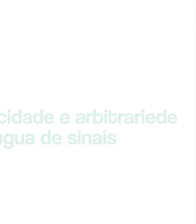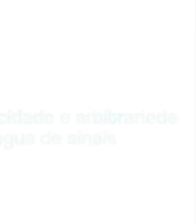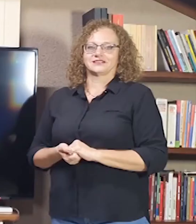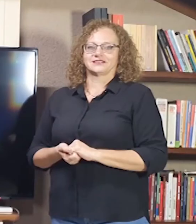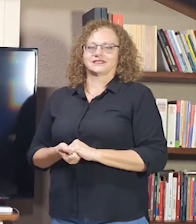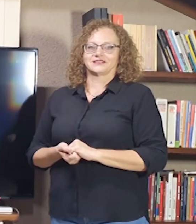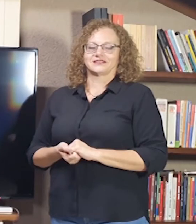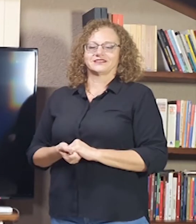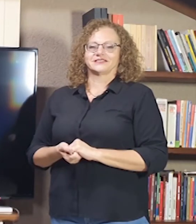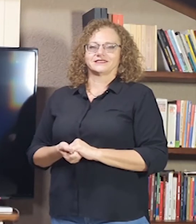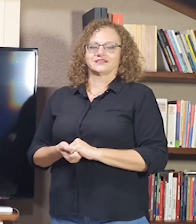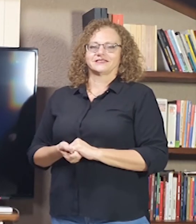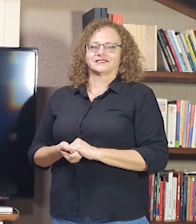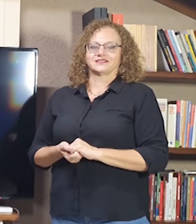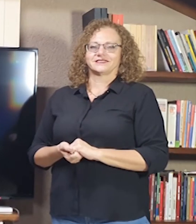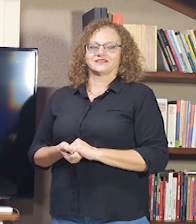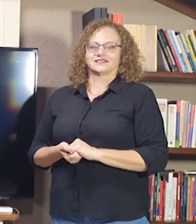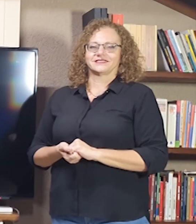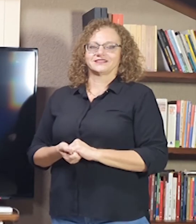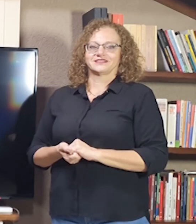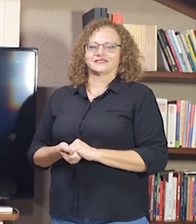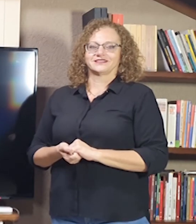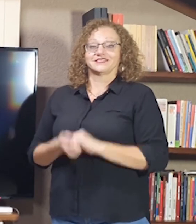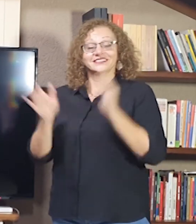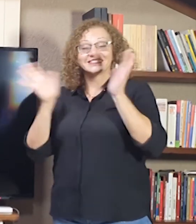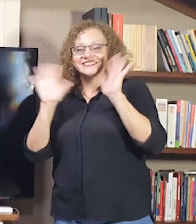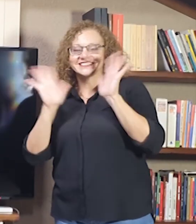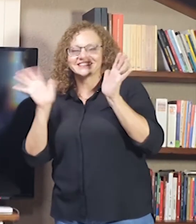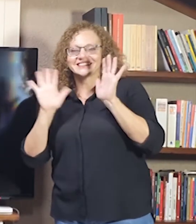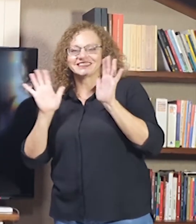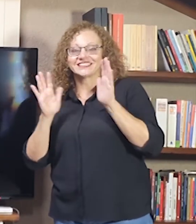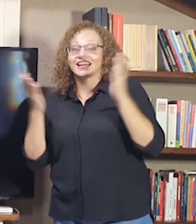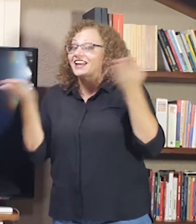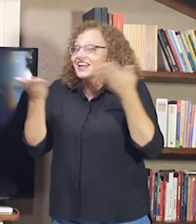Olá, esta é a nossa aula de número 2.